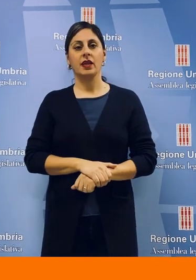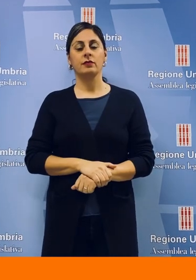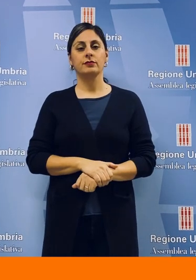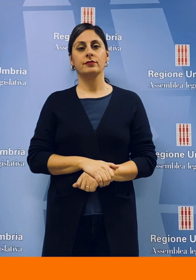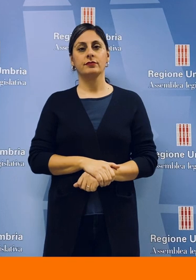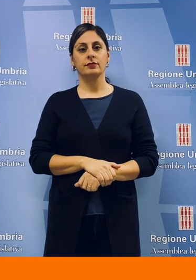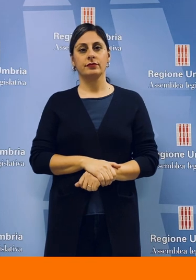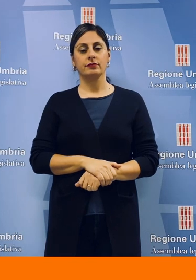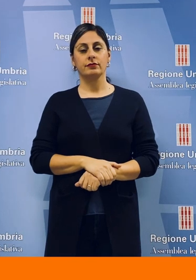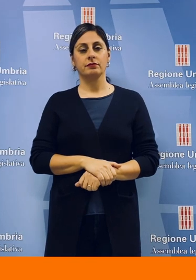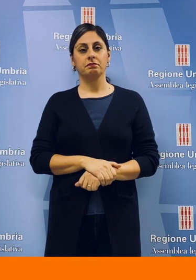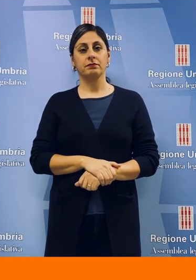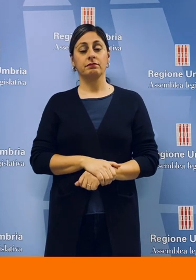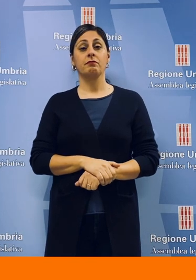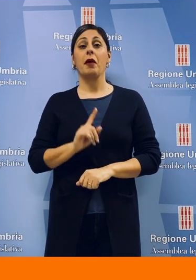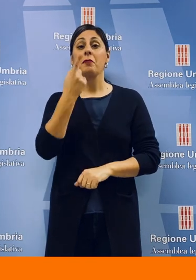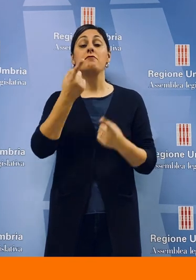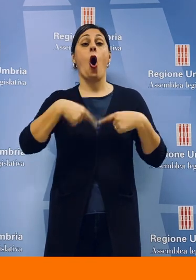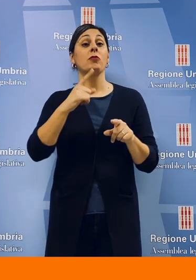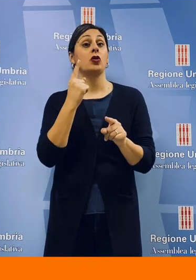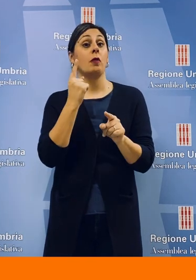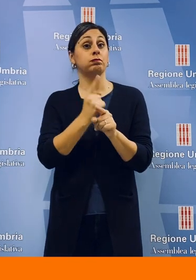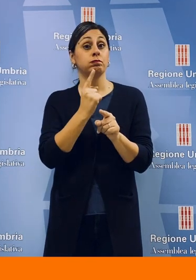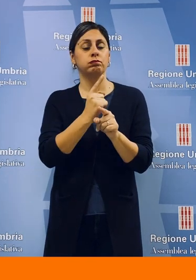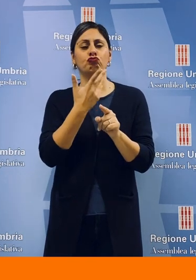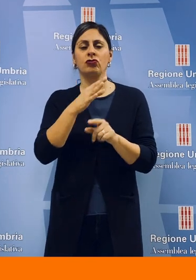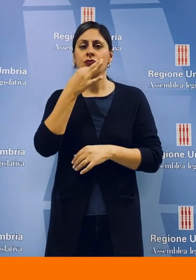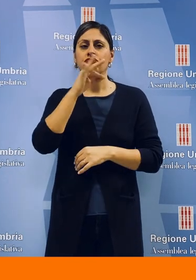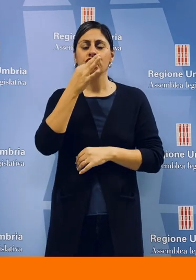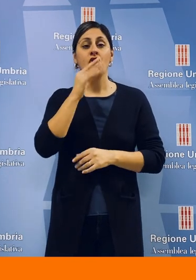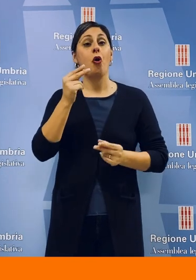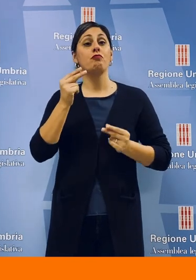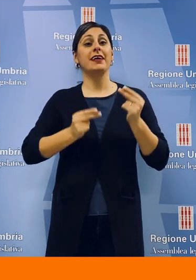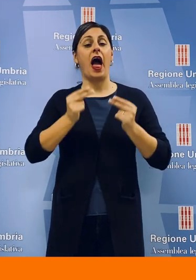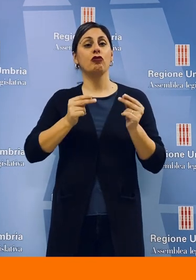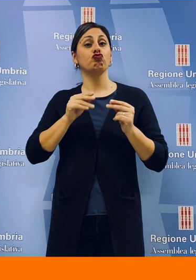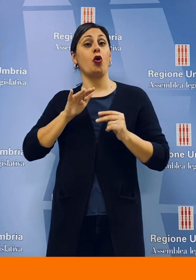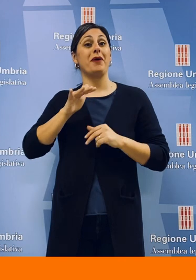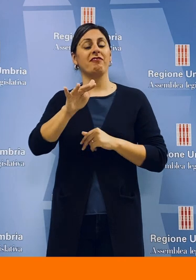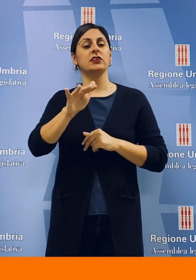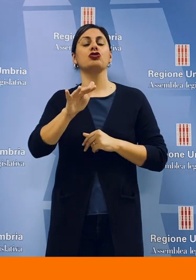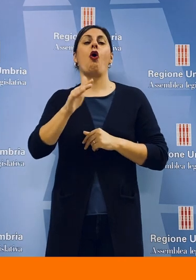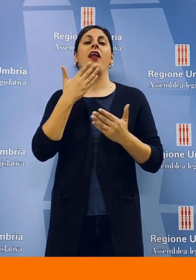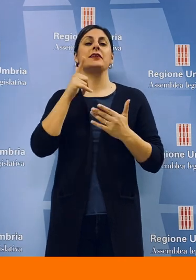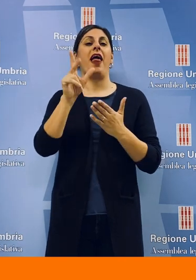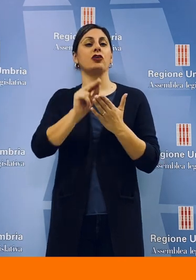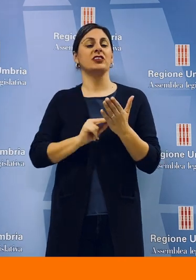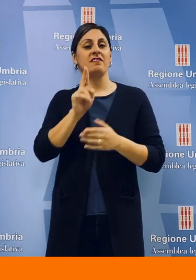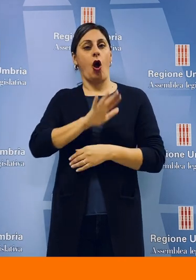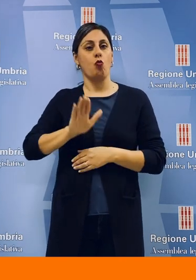Sempre in prima commissione è stato illustrato il bilancio di previsione dell'Assemblea legislativa dell'Umbria. Il